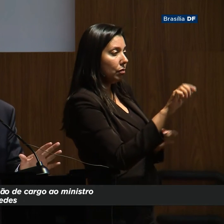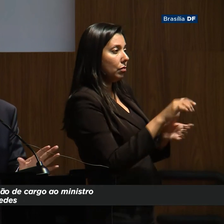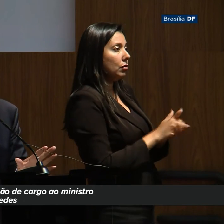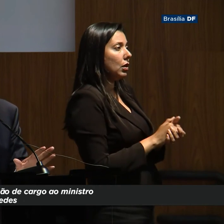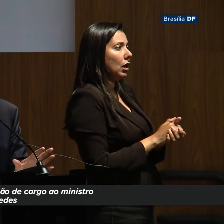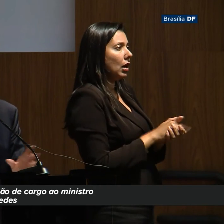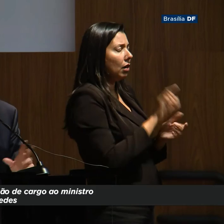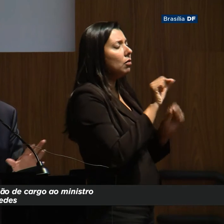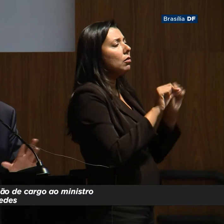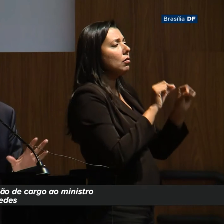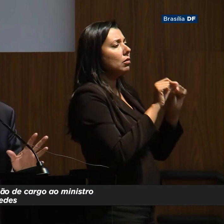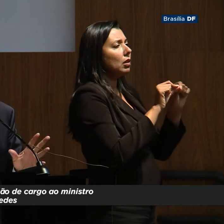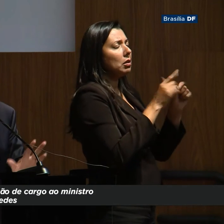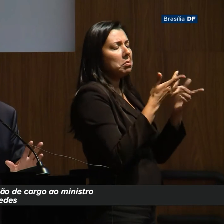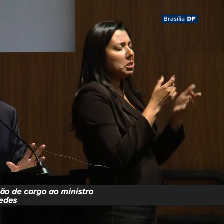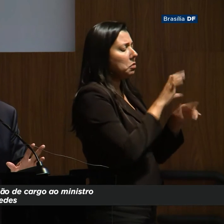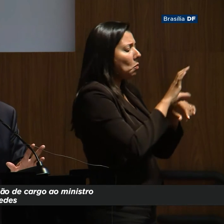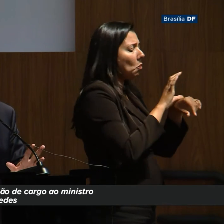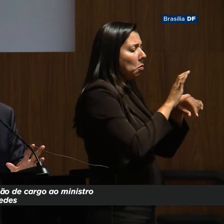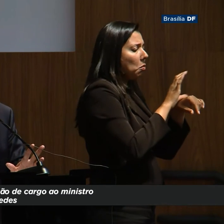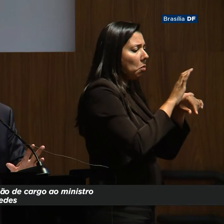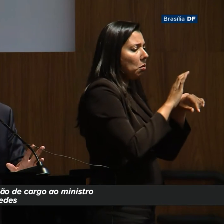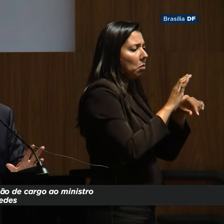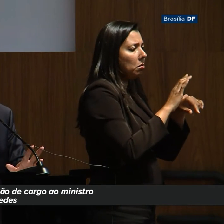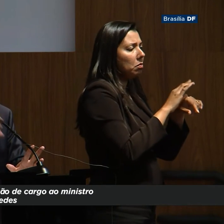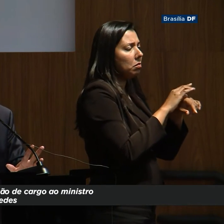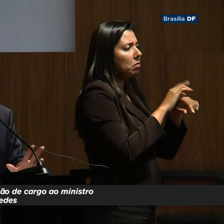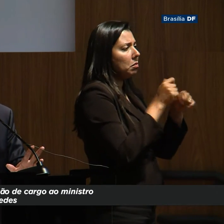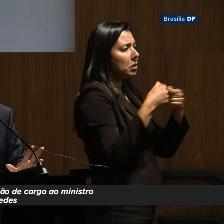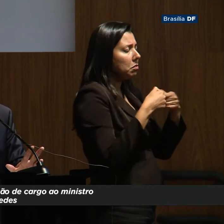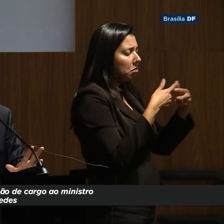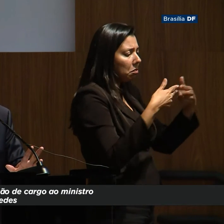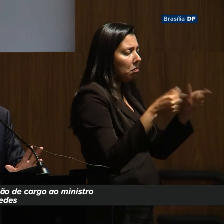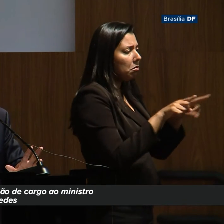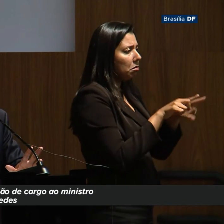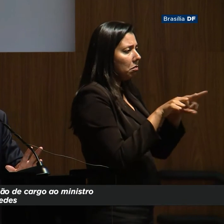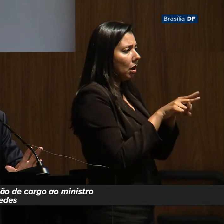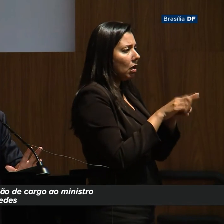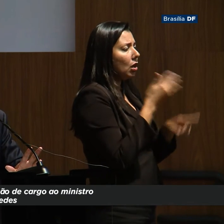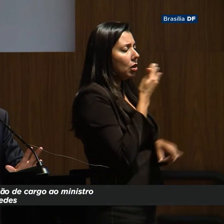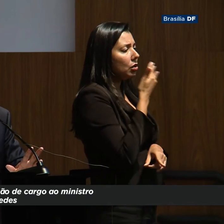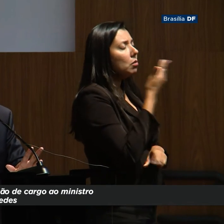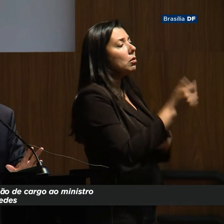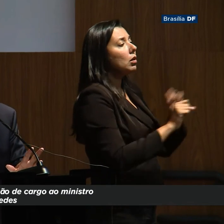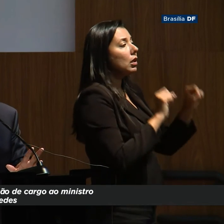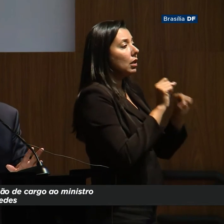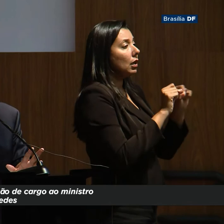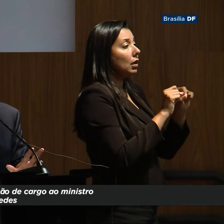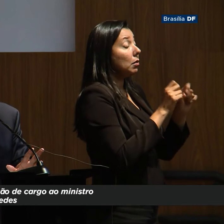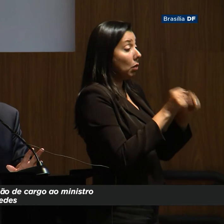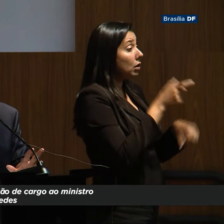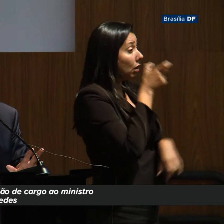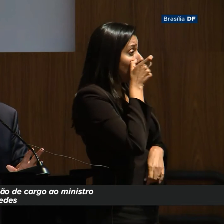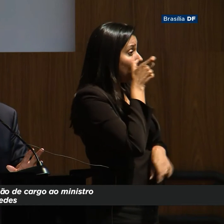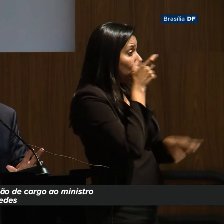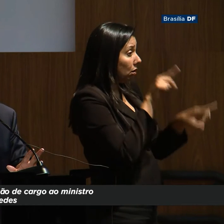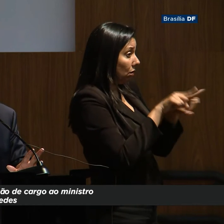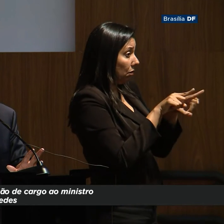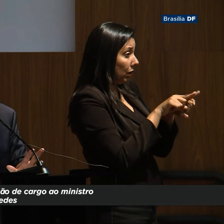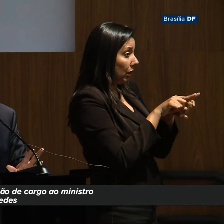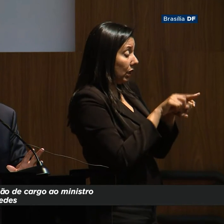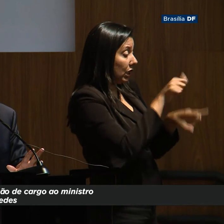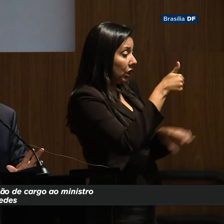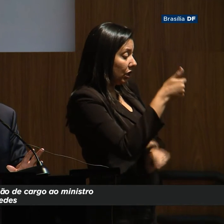É infraconstitucional, ele não precisa de muita coisa. Pode lançar um negócio desse tipo. E pode ser interessante, pode ser entre